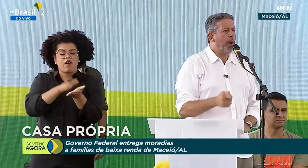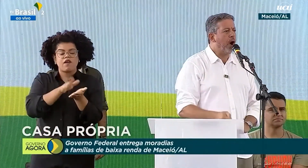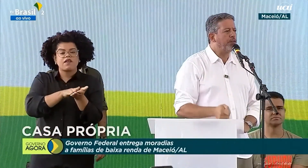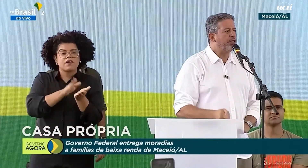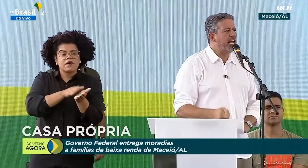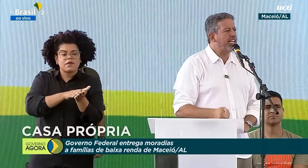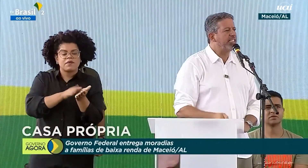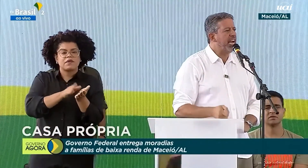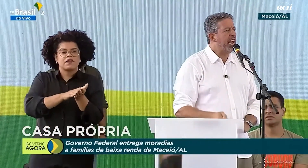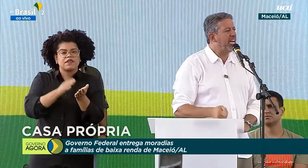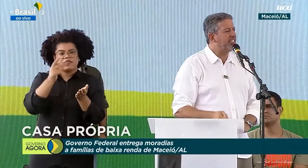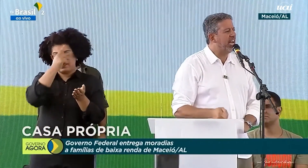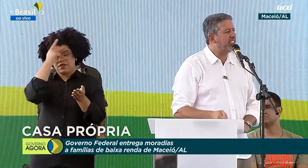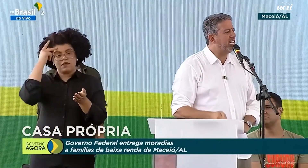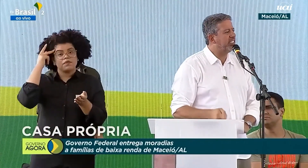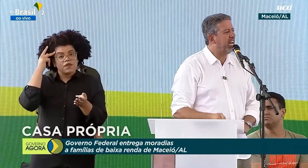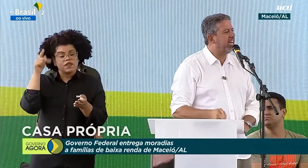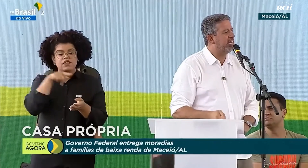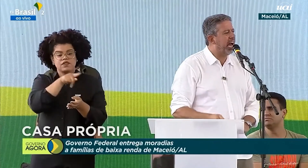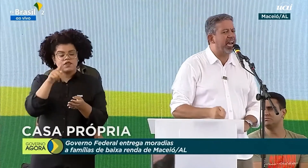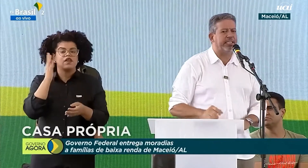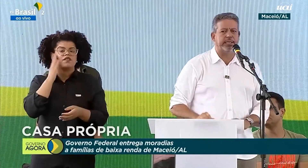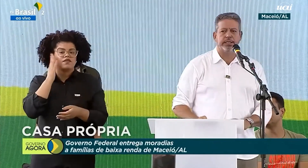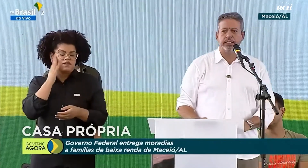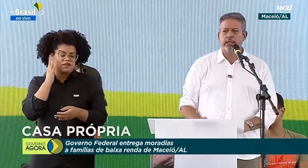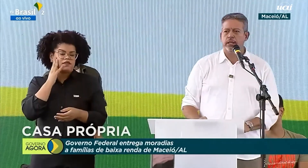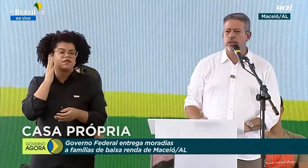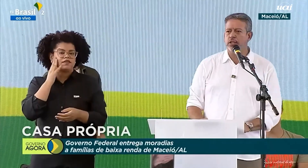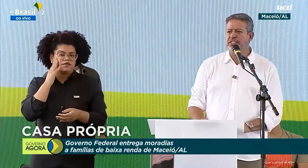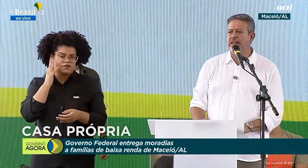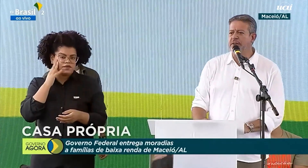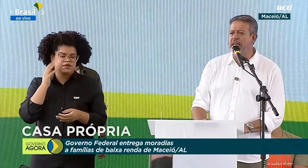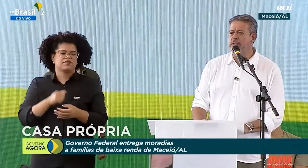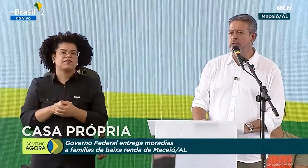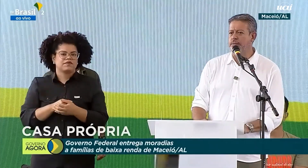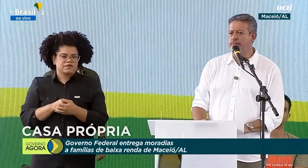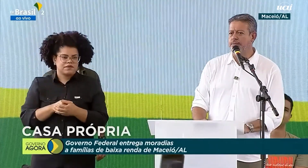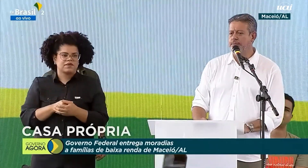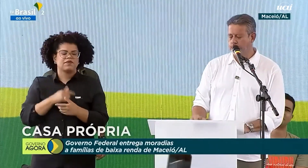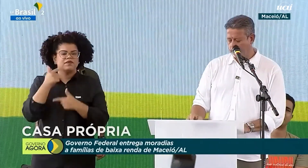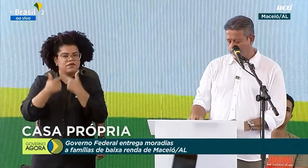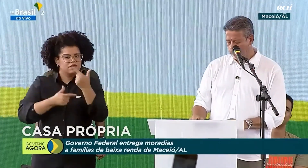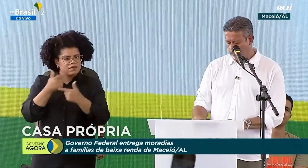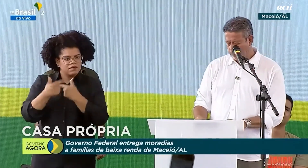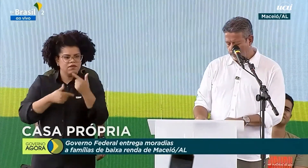O povo tem que ter essa essencialidade nos serviços.